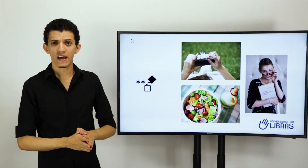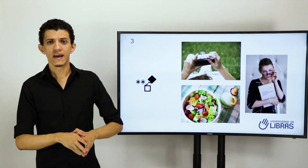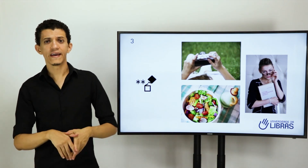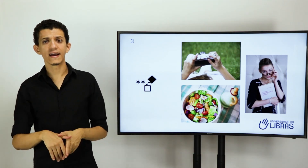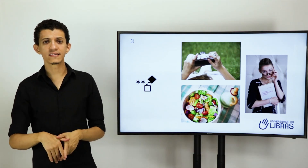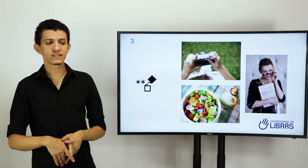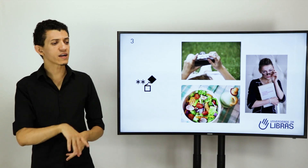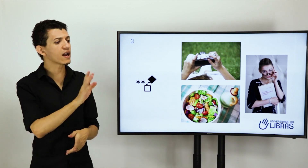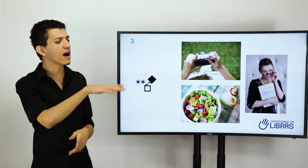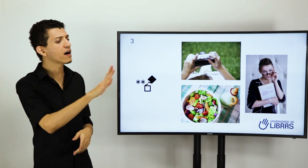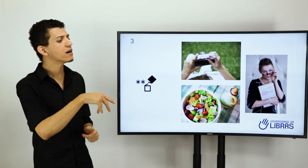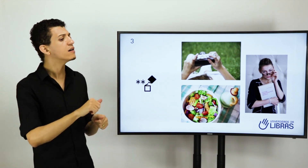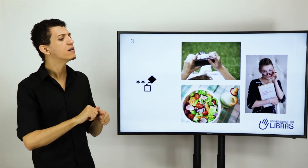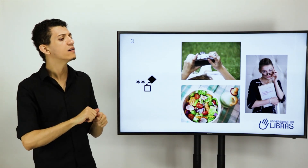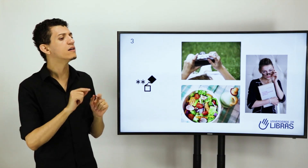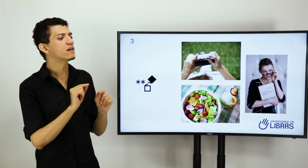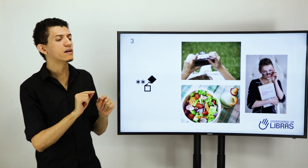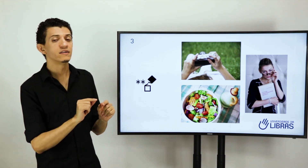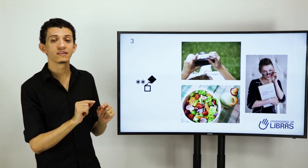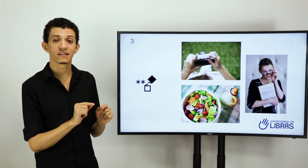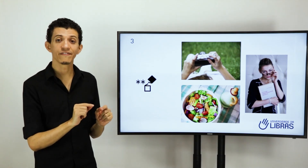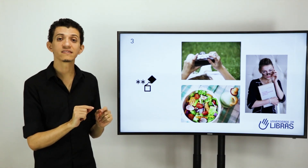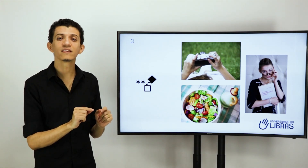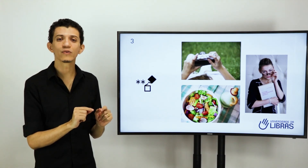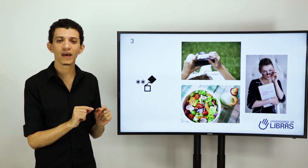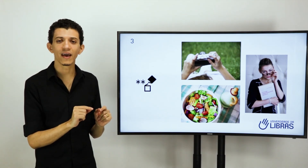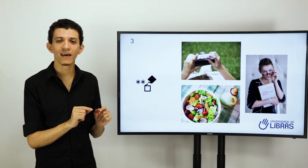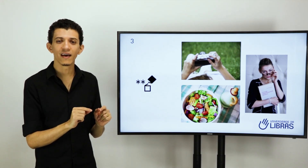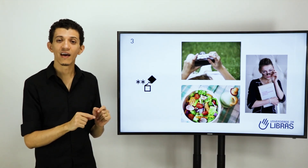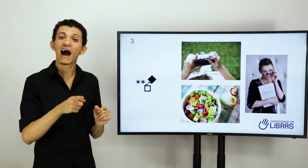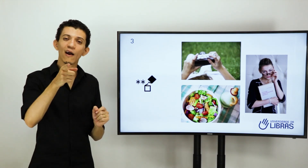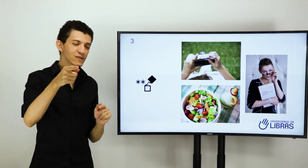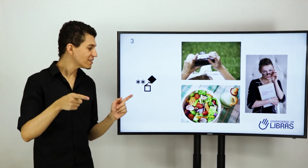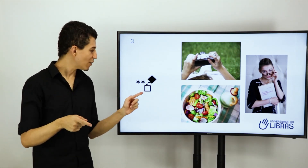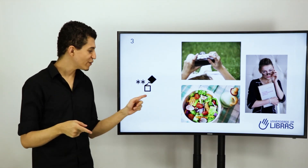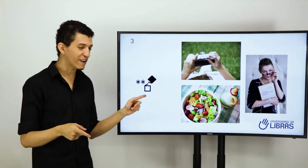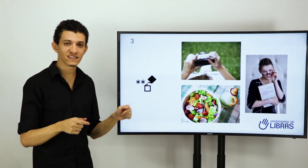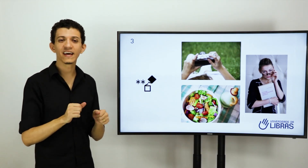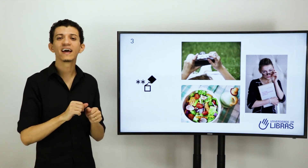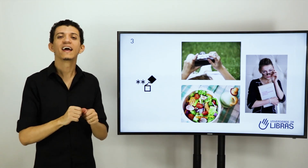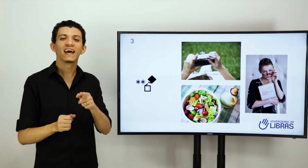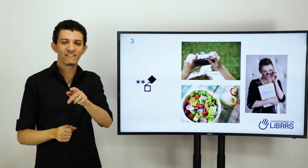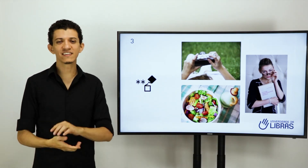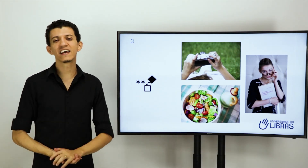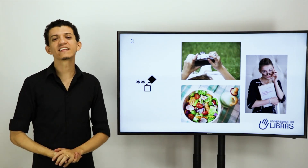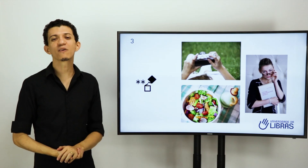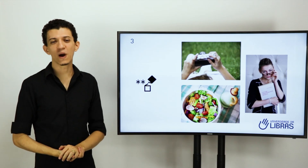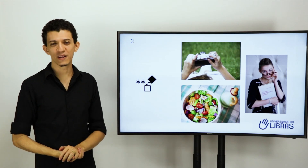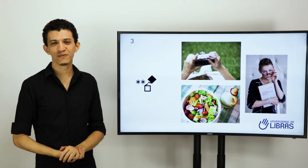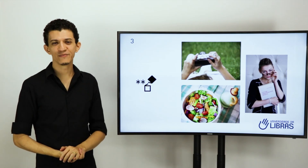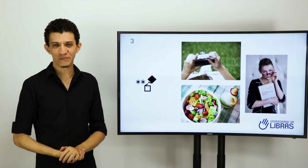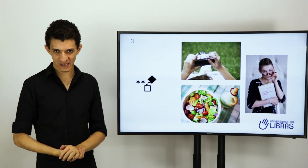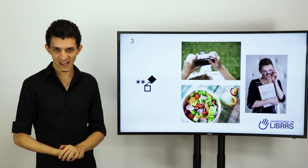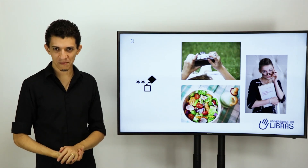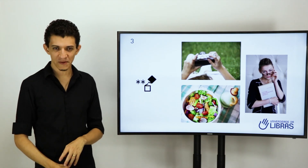e aí você chega lá. Você está fazendo o quê? Aí o sinal de fazer, ele vai ser adequado. Percebe?